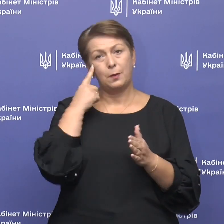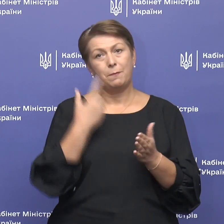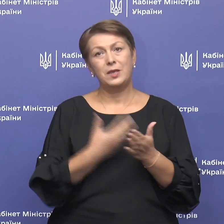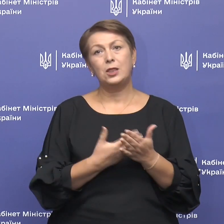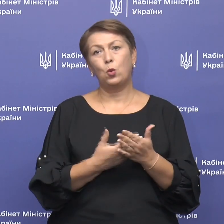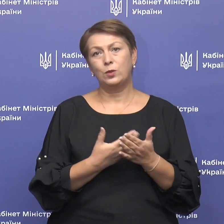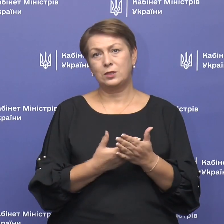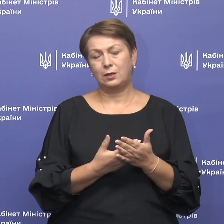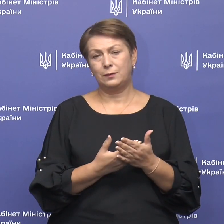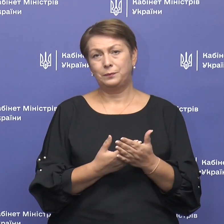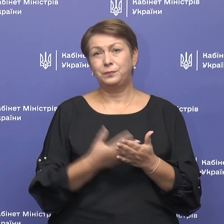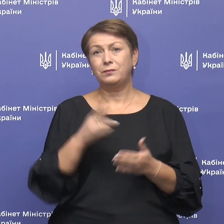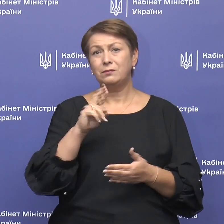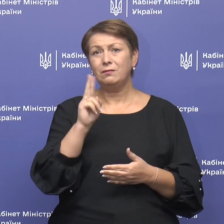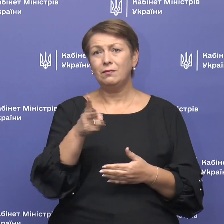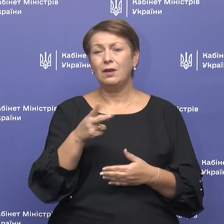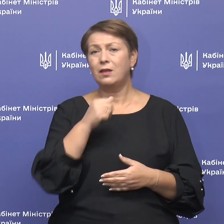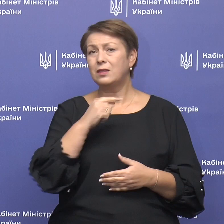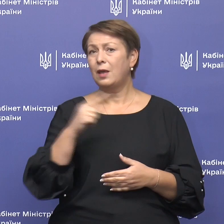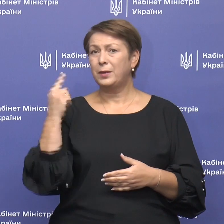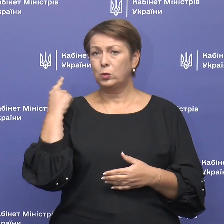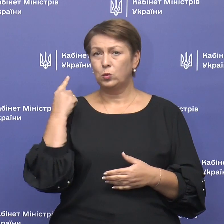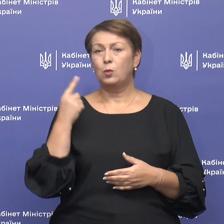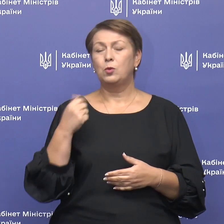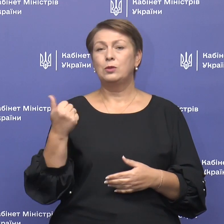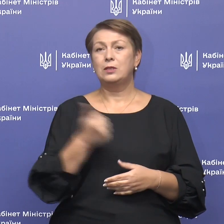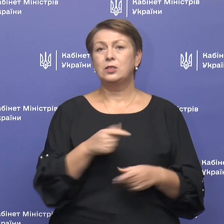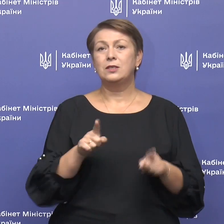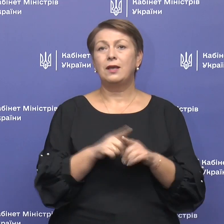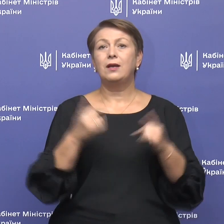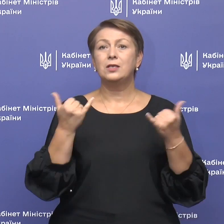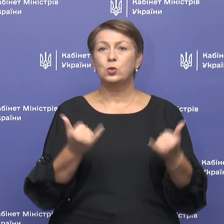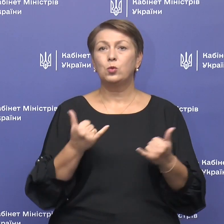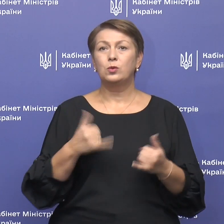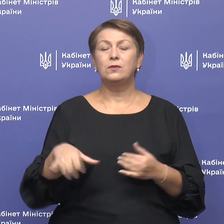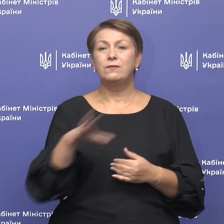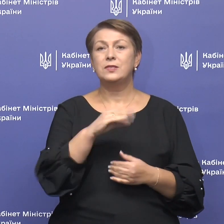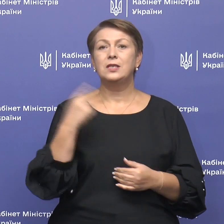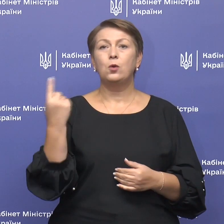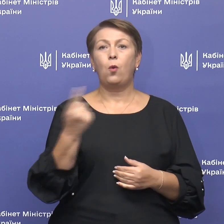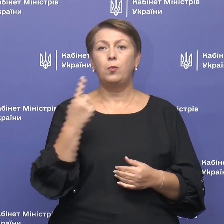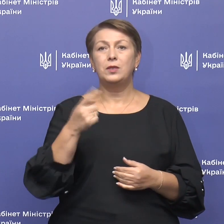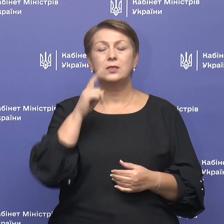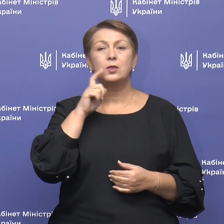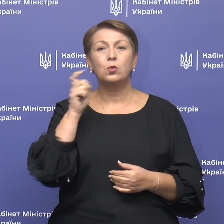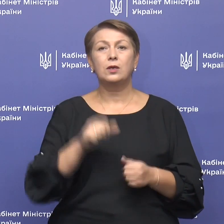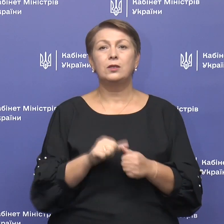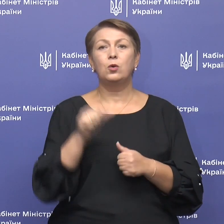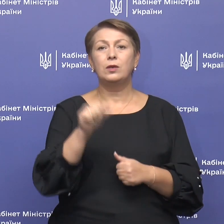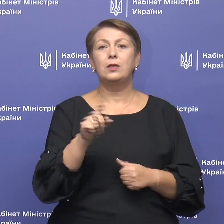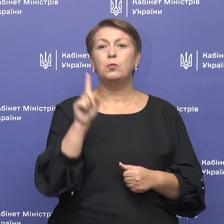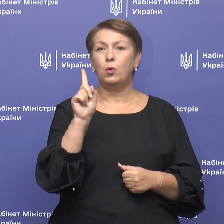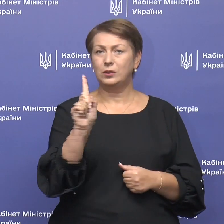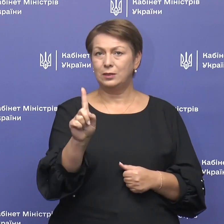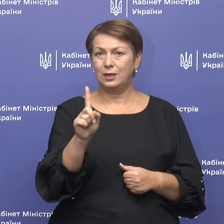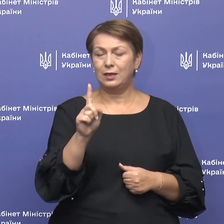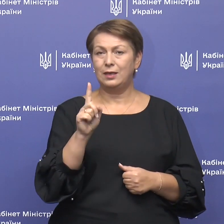Як і на минулому тижні, так і сьогодні у всій області України, окрім однієї,